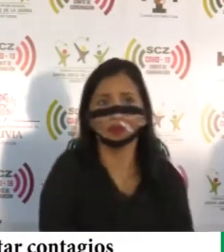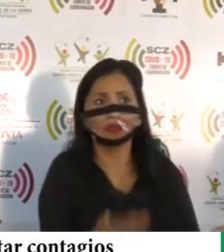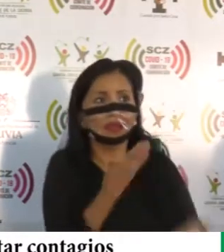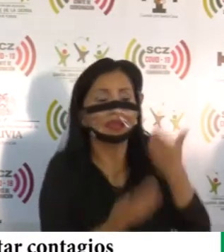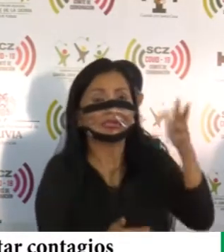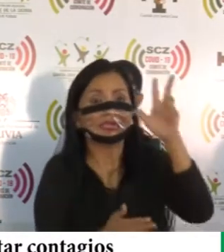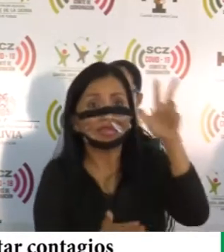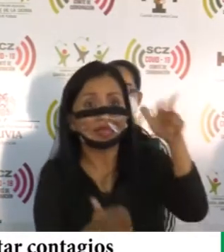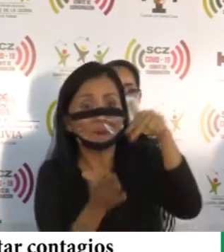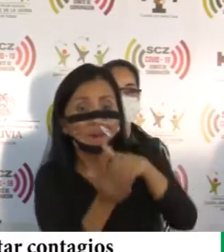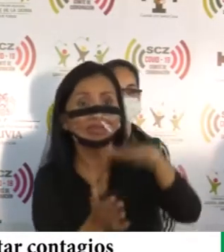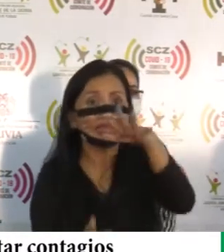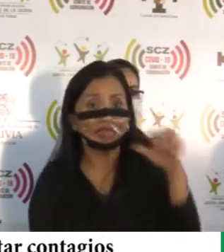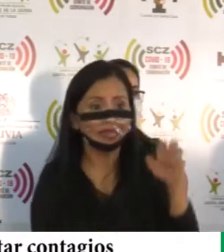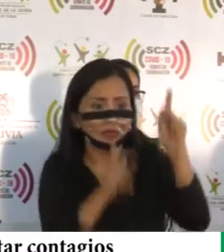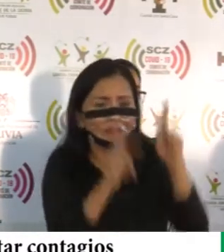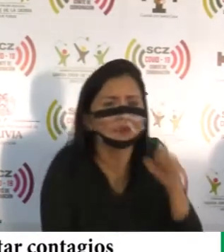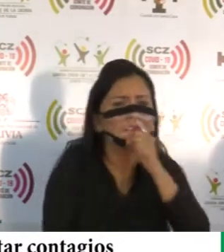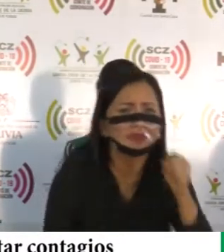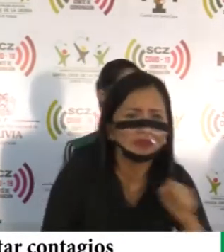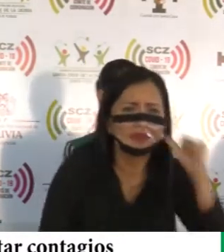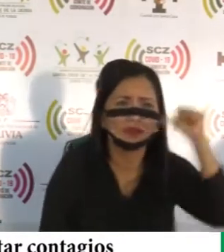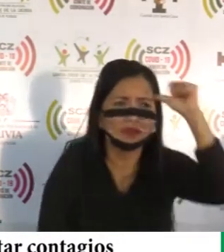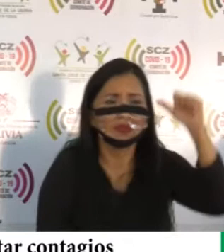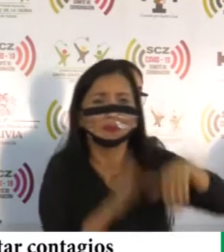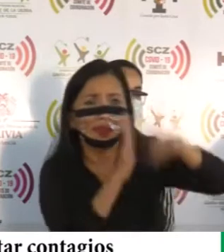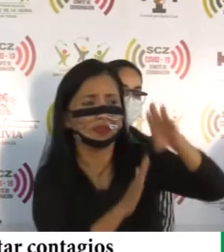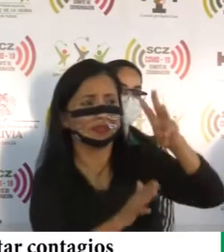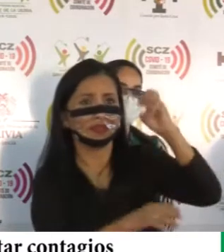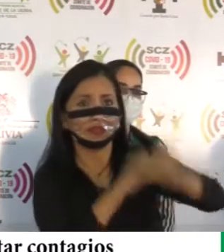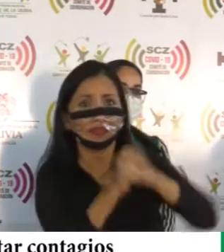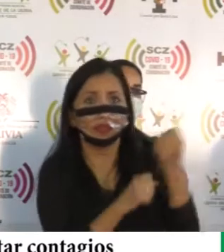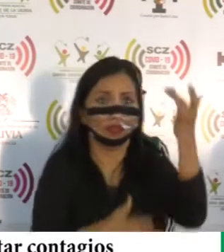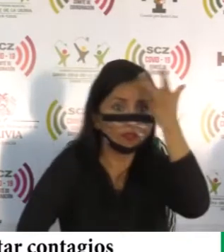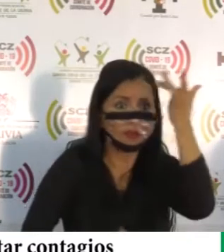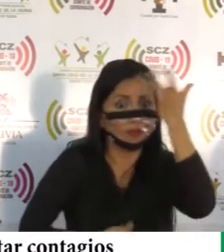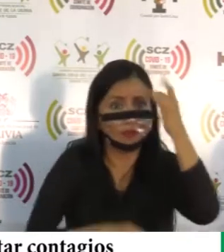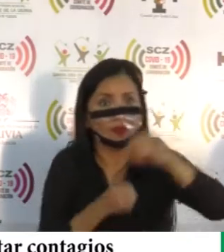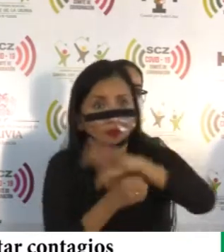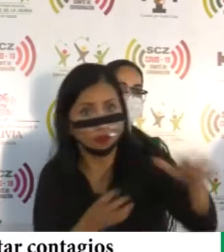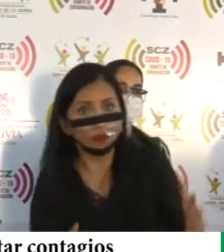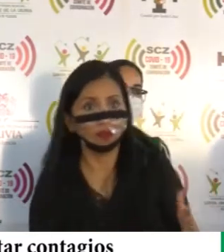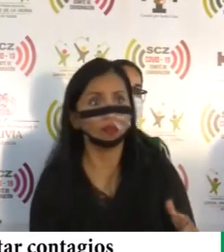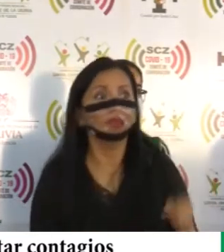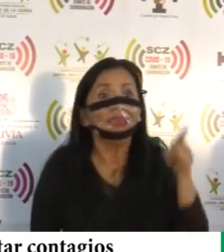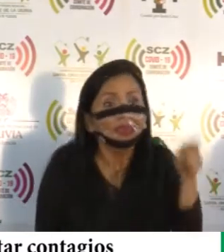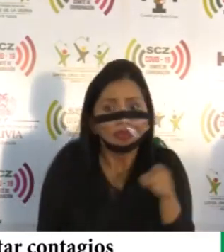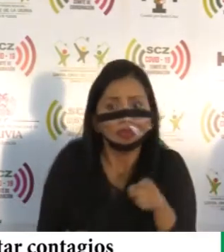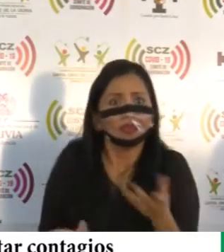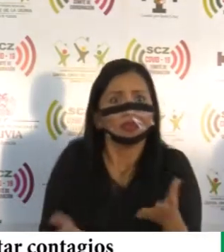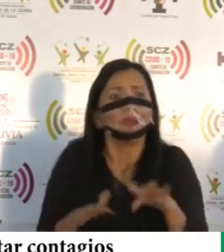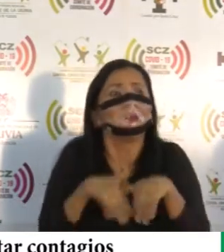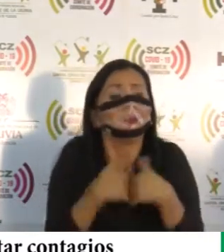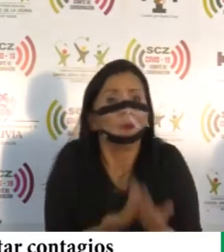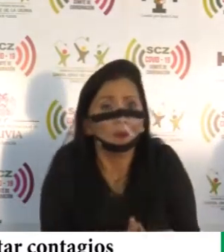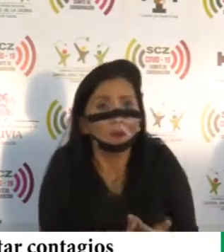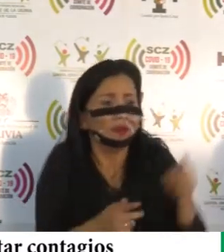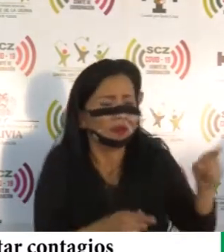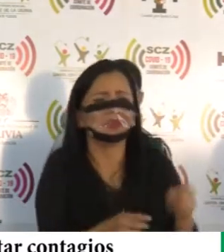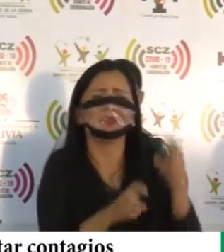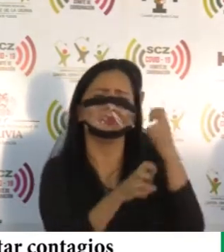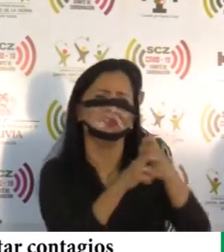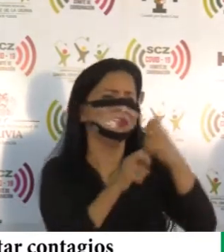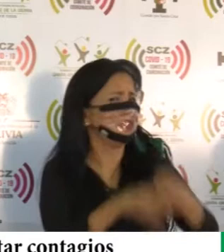casi 3.500 personas mayores de 60 años enfermos y son las que menos chance tienen de